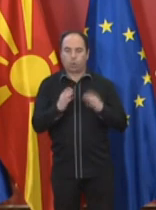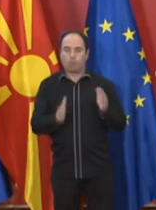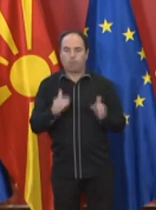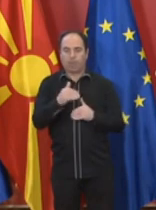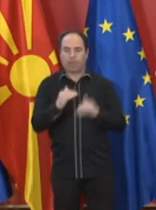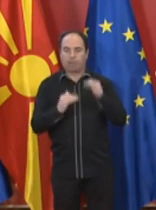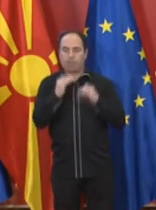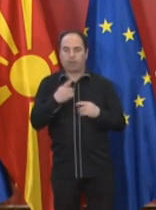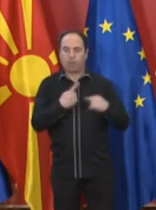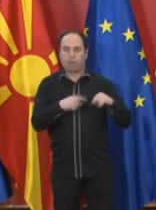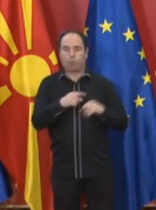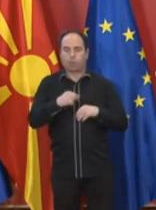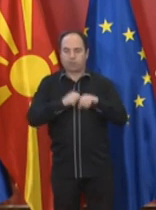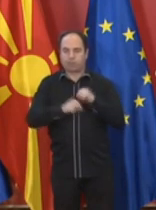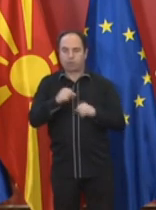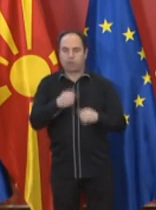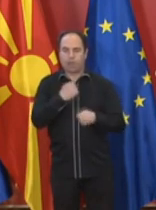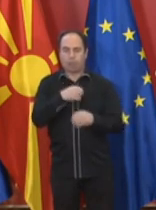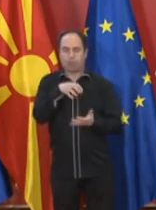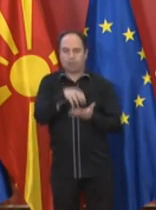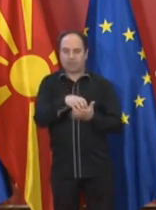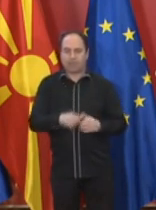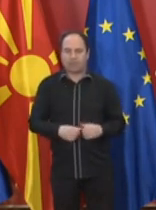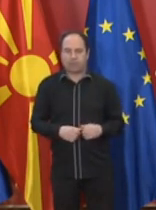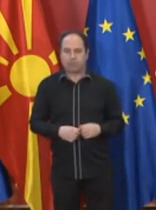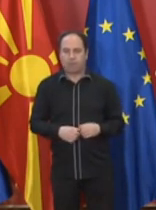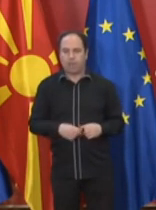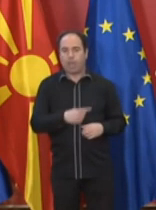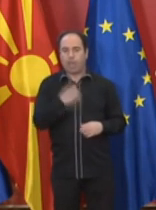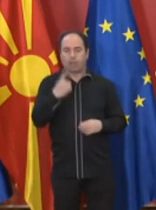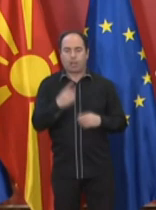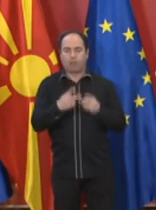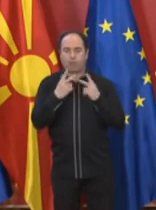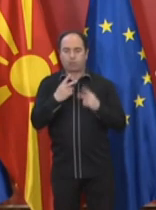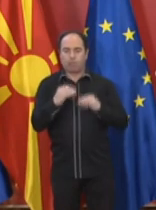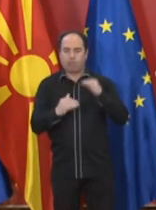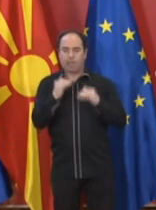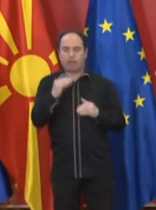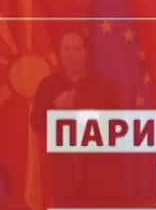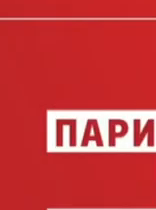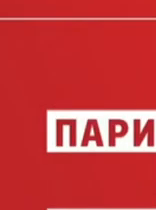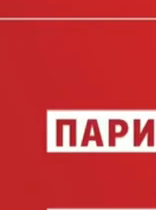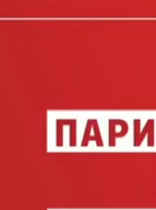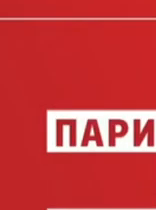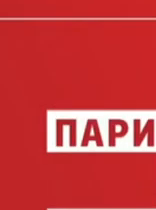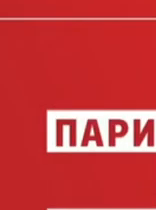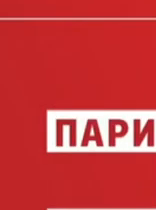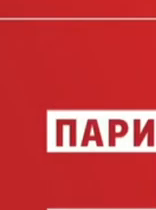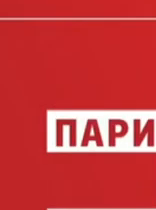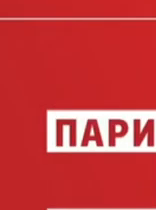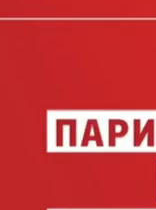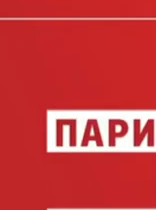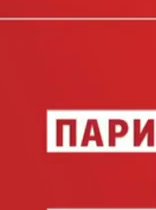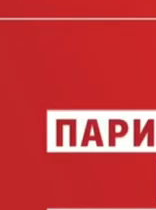мерки, покрај заштита на работните места, една од клучните мерки е и паришната помош на